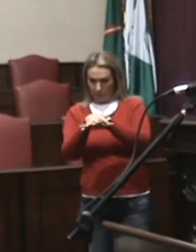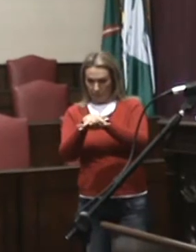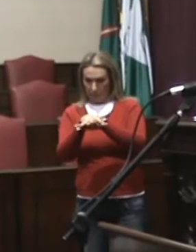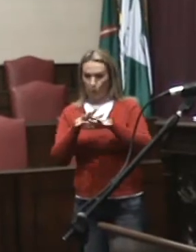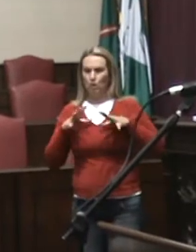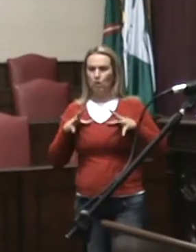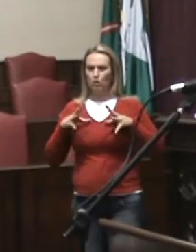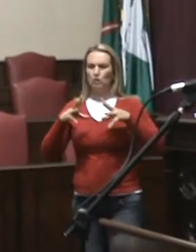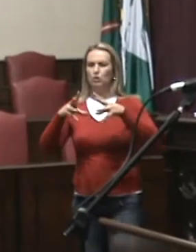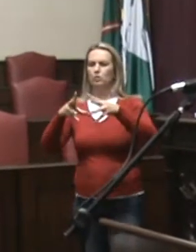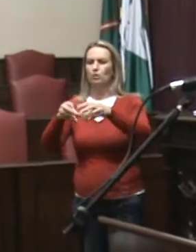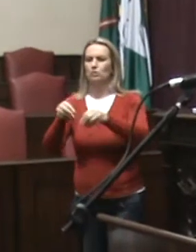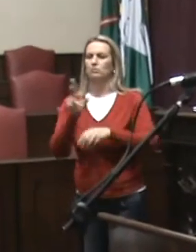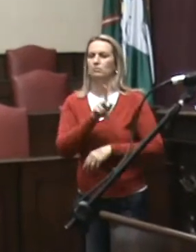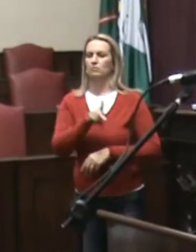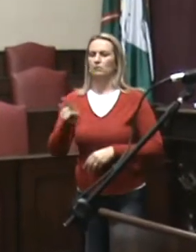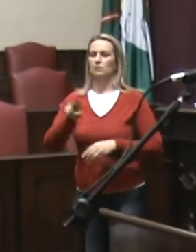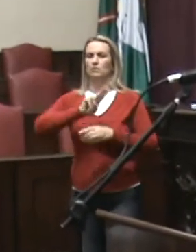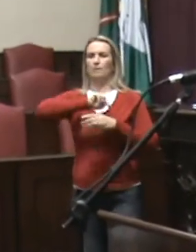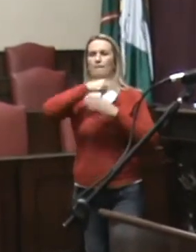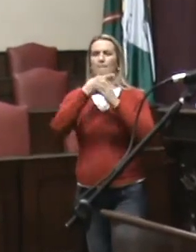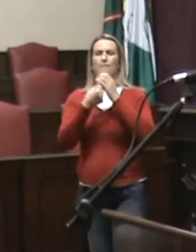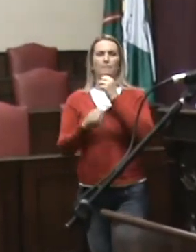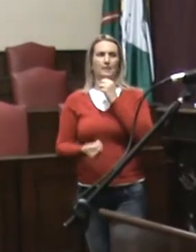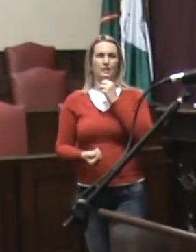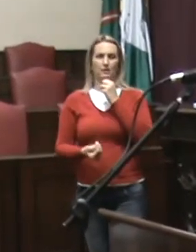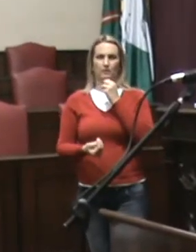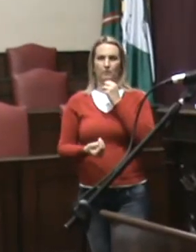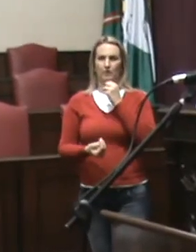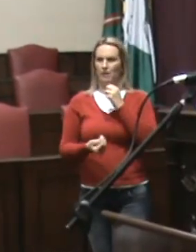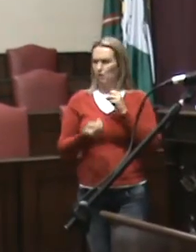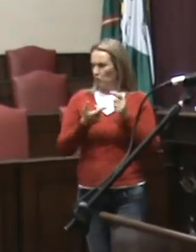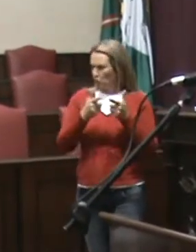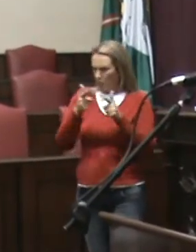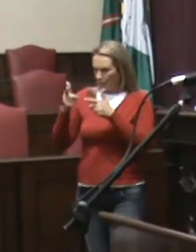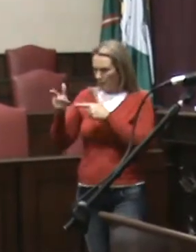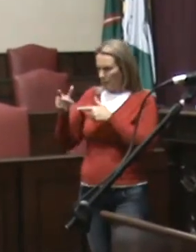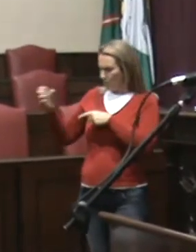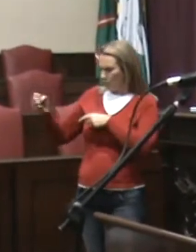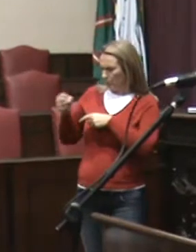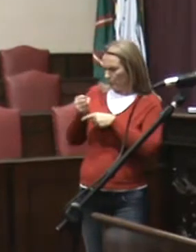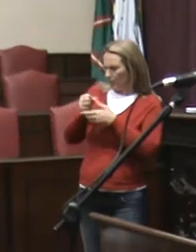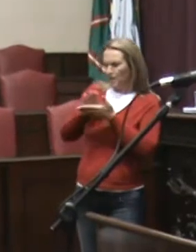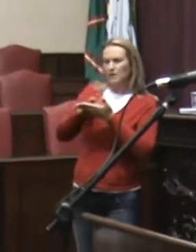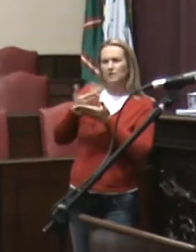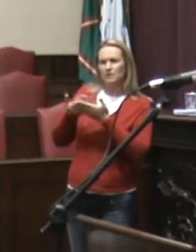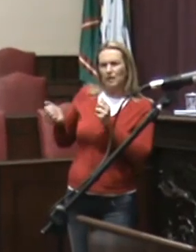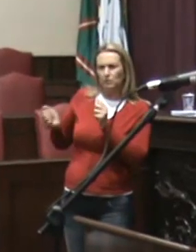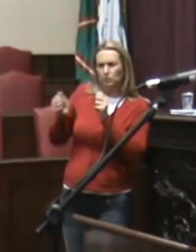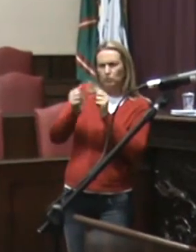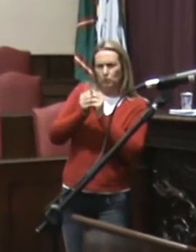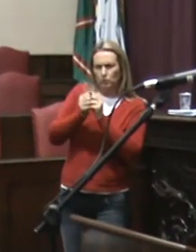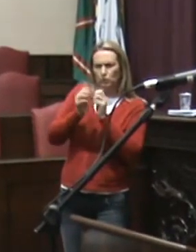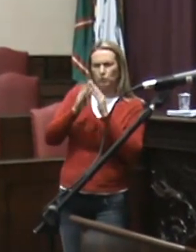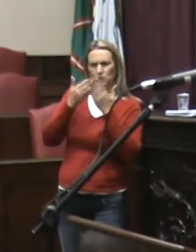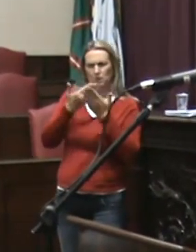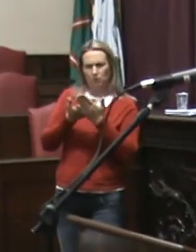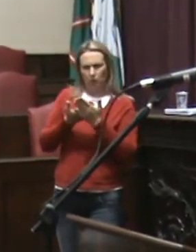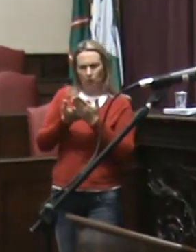não há uma perspectiva do intérprete de Libras estar nas salas de ensino regular junto